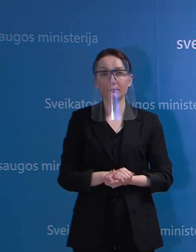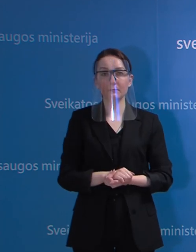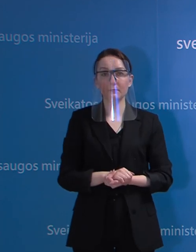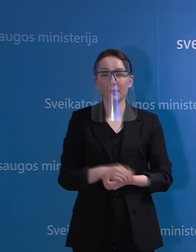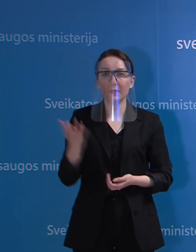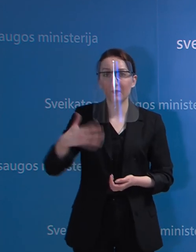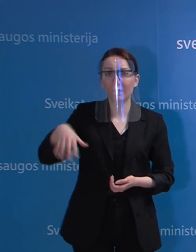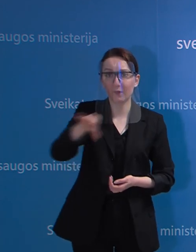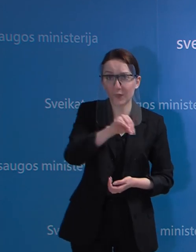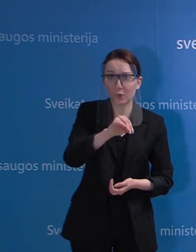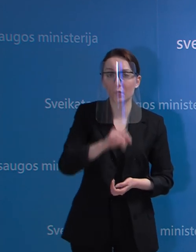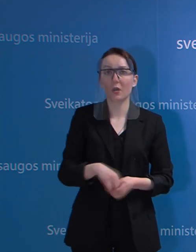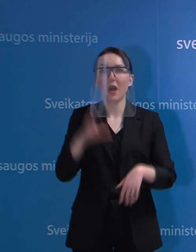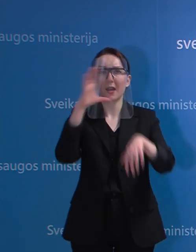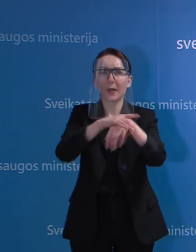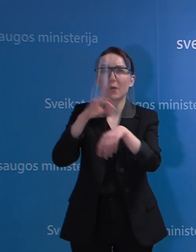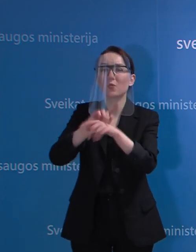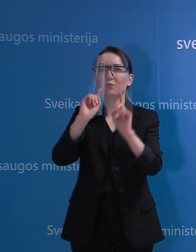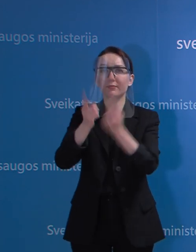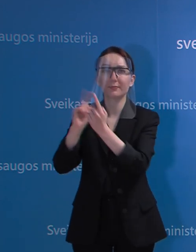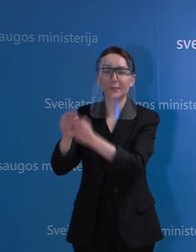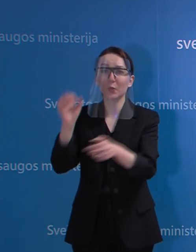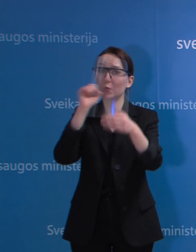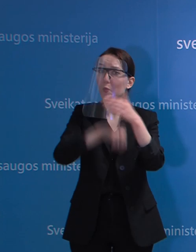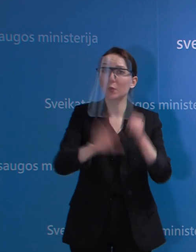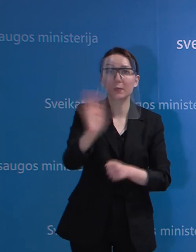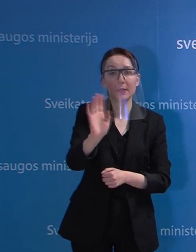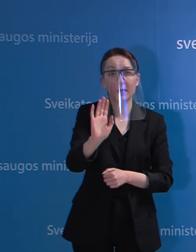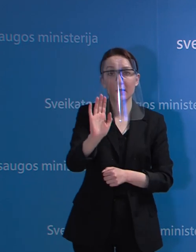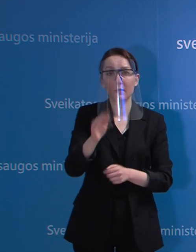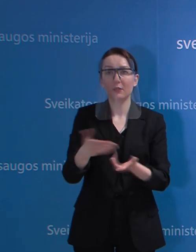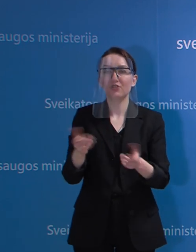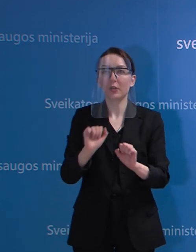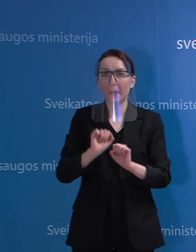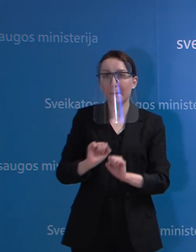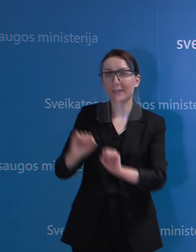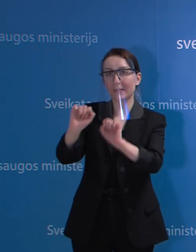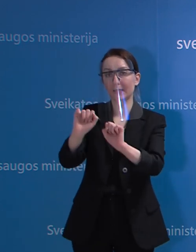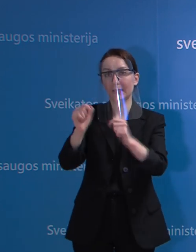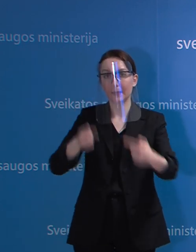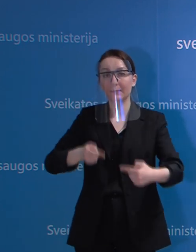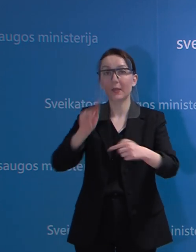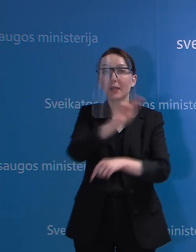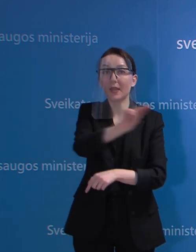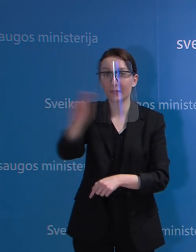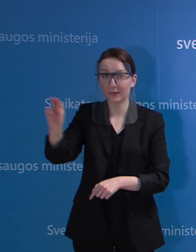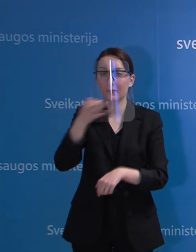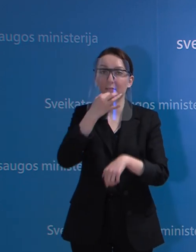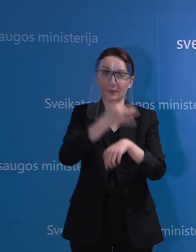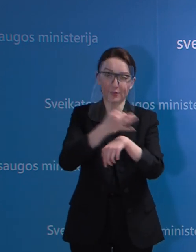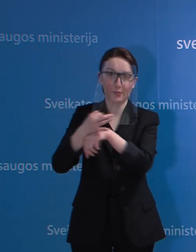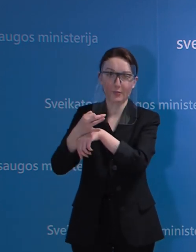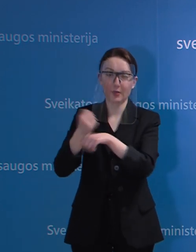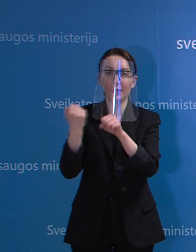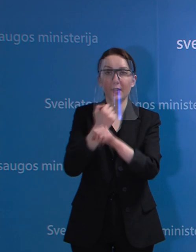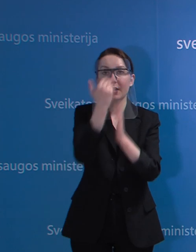visus išeilės ar gaudyti, ar nubausti, bet pirmiausiai dėl to, kad prevenciškai įspėti, kad turim elgtis atsakingai, turim